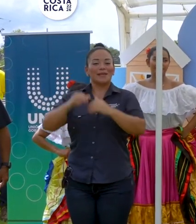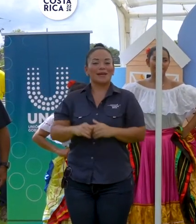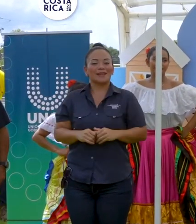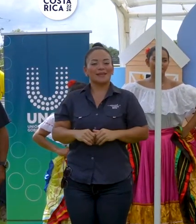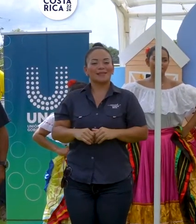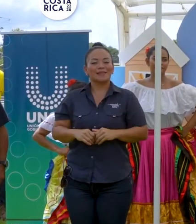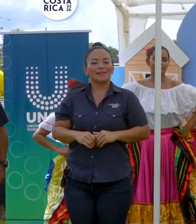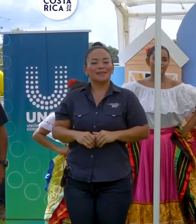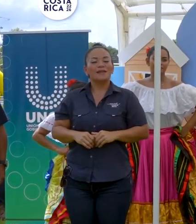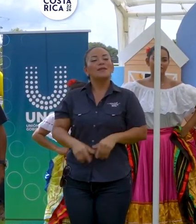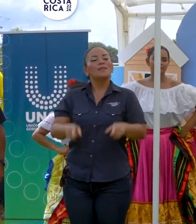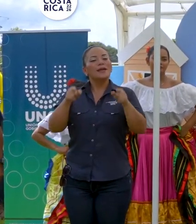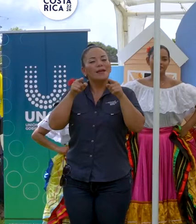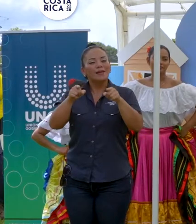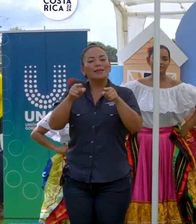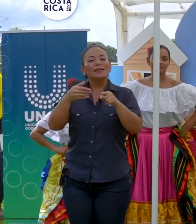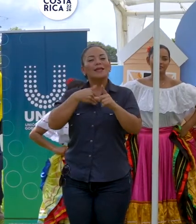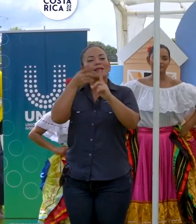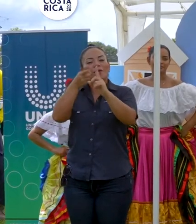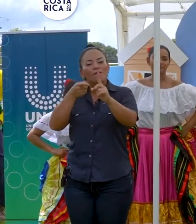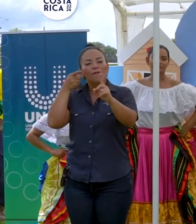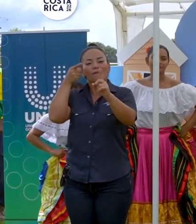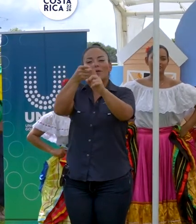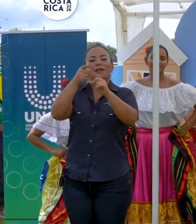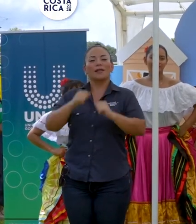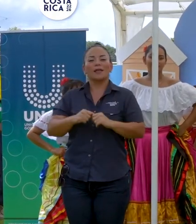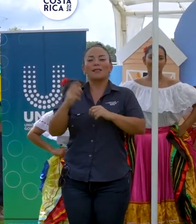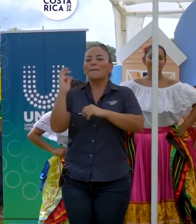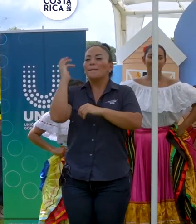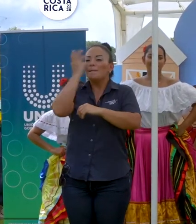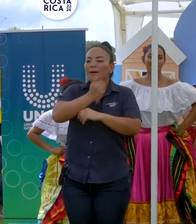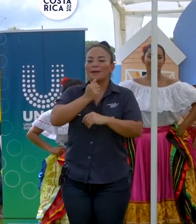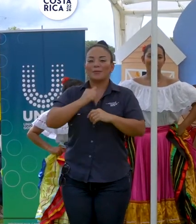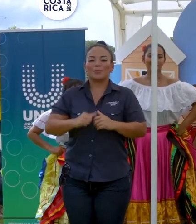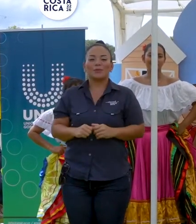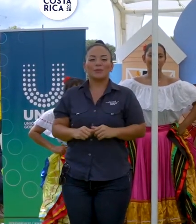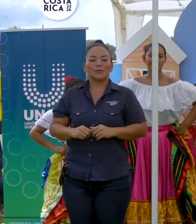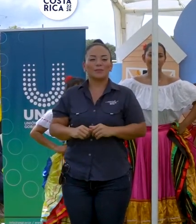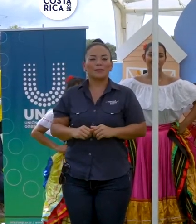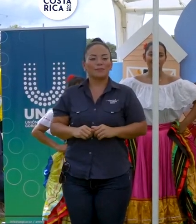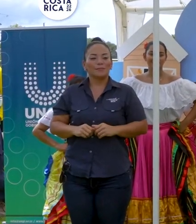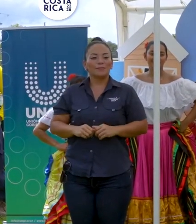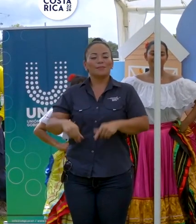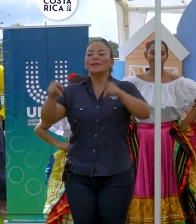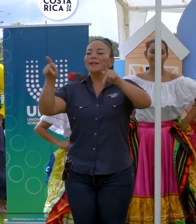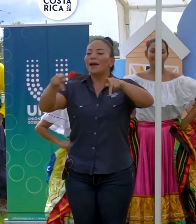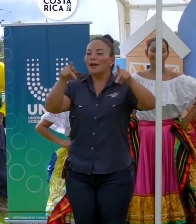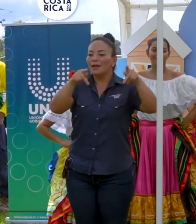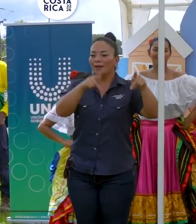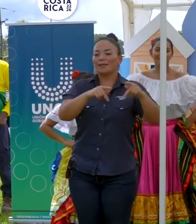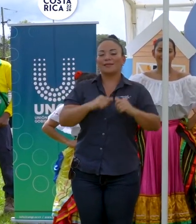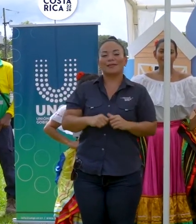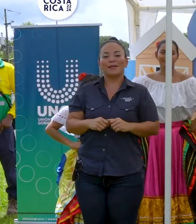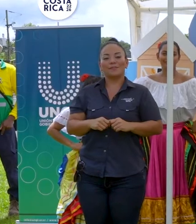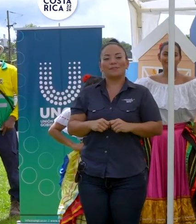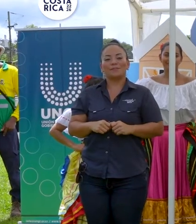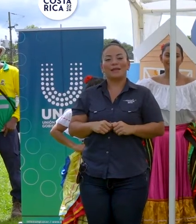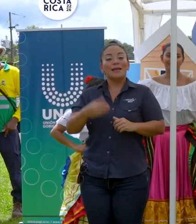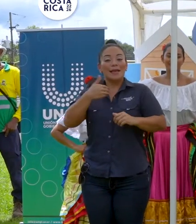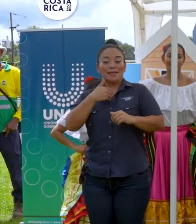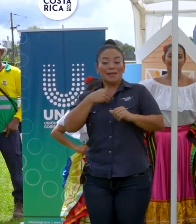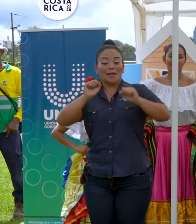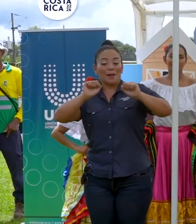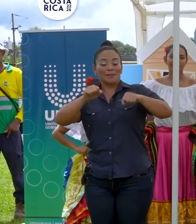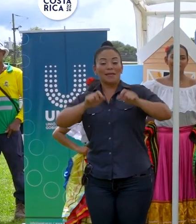tienen una finalidad maravillosa, donde la gente con capacidades